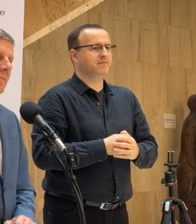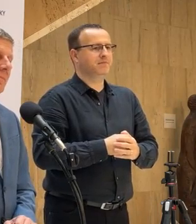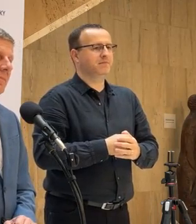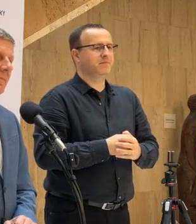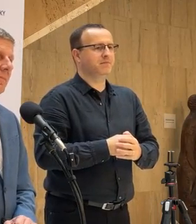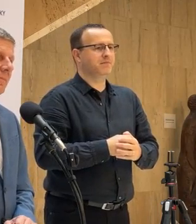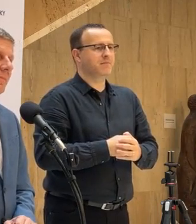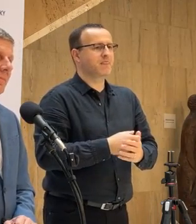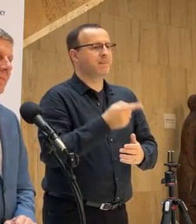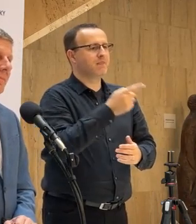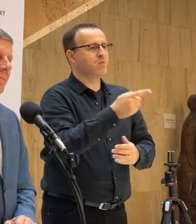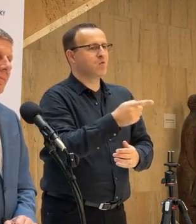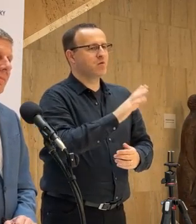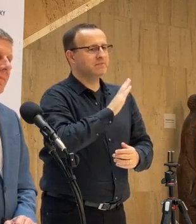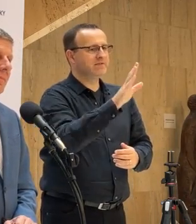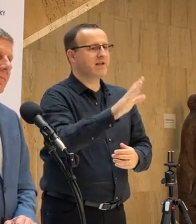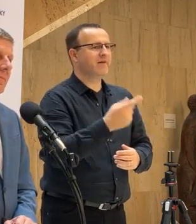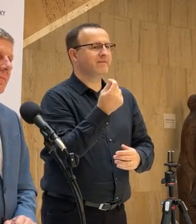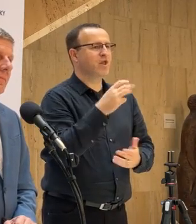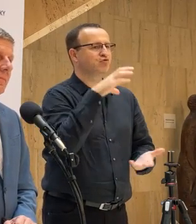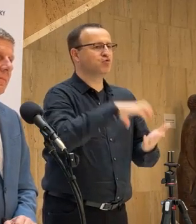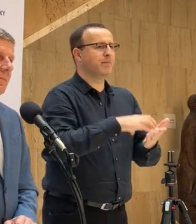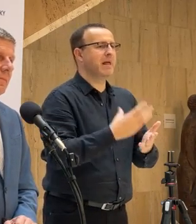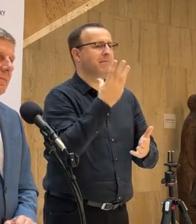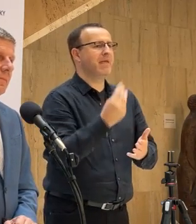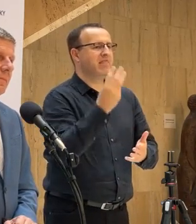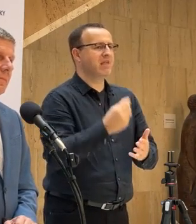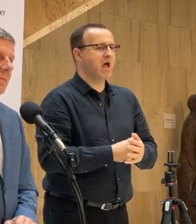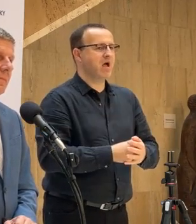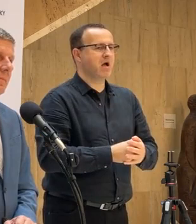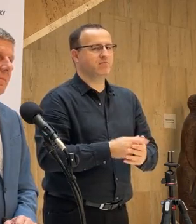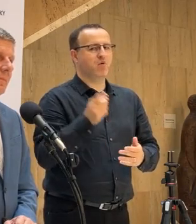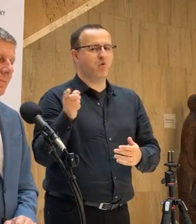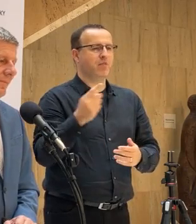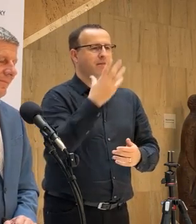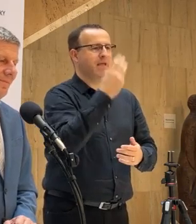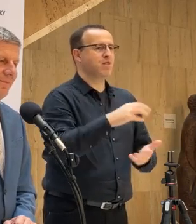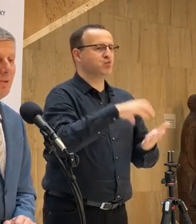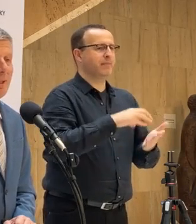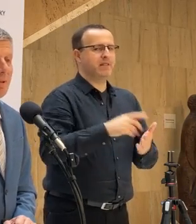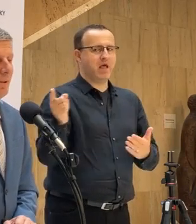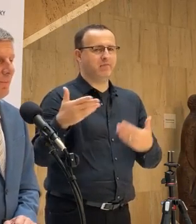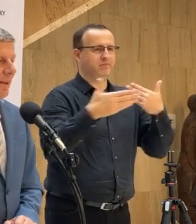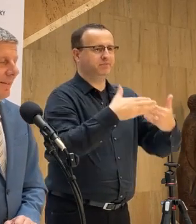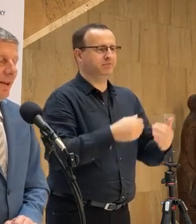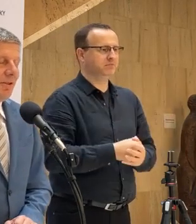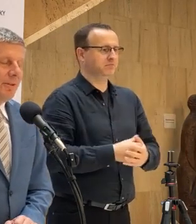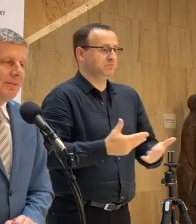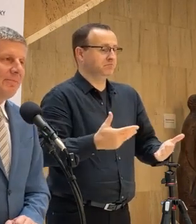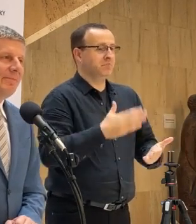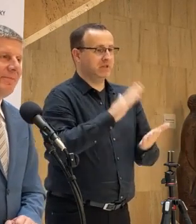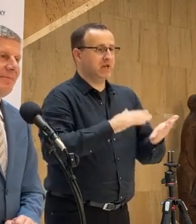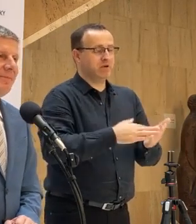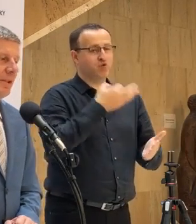Tie náznaky majú sa smerovať k finančnej skupine Penta, že by ste mali teda noty od nich? To sa treba spýtať pána Krajčího.